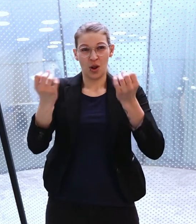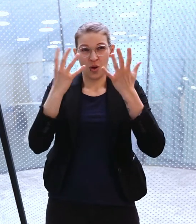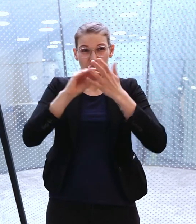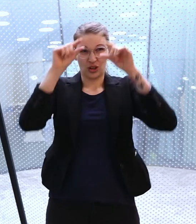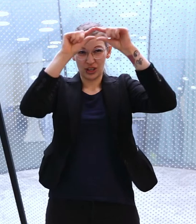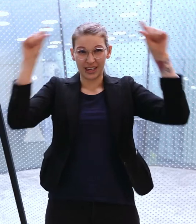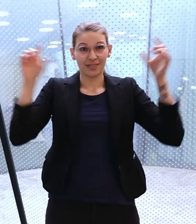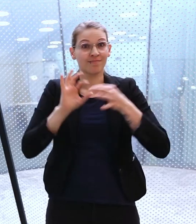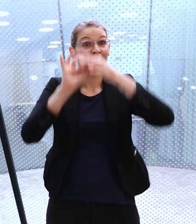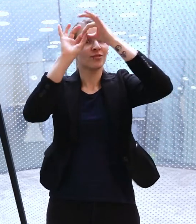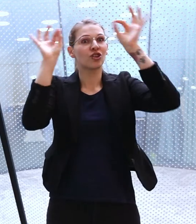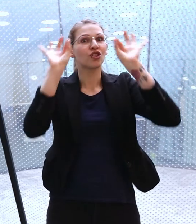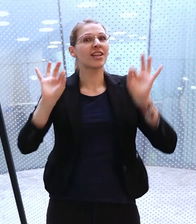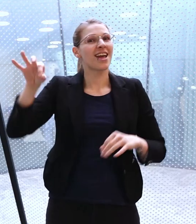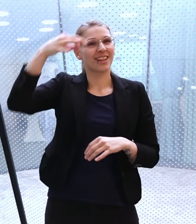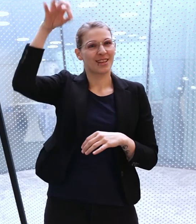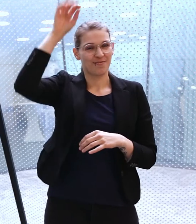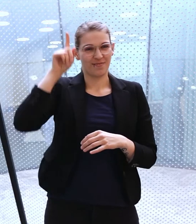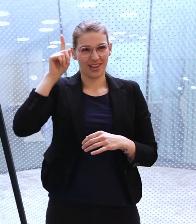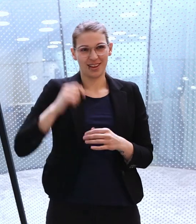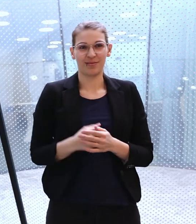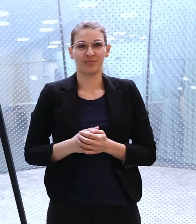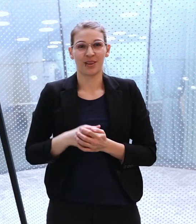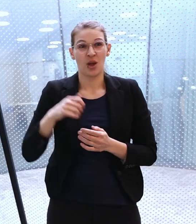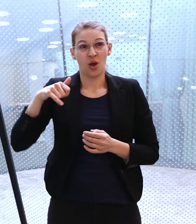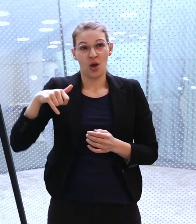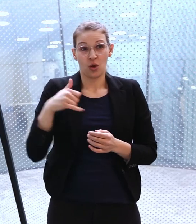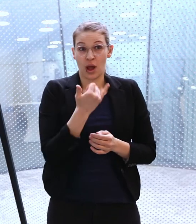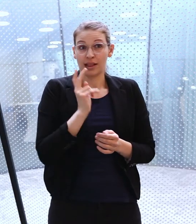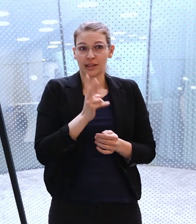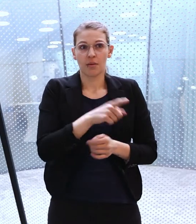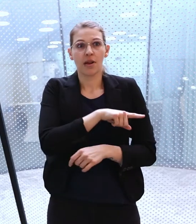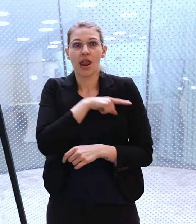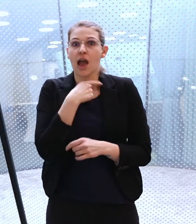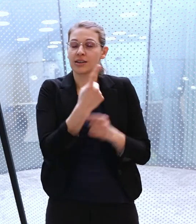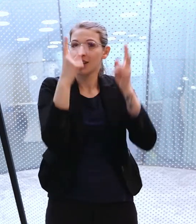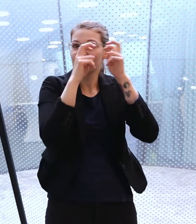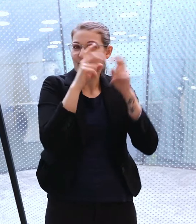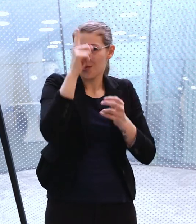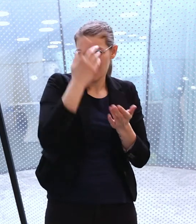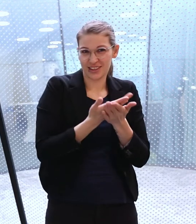Leuchtschrift hier verweist auf den Sternenhimmel. Den hat Johannes Kepler lange Zeit erforscht.